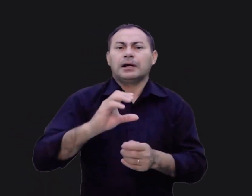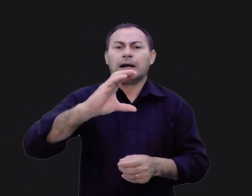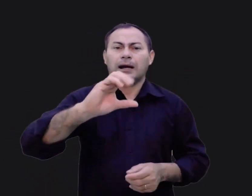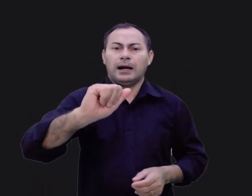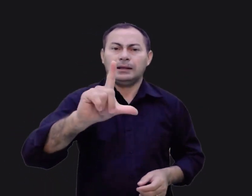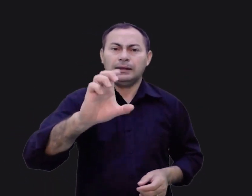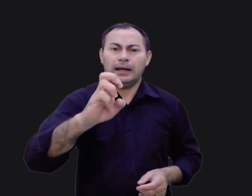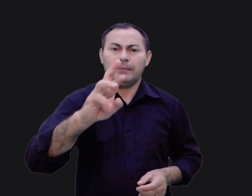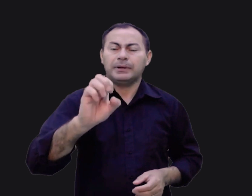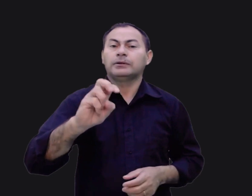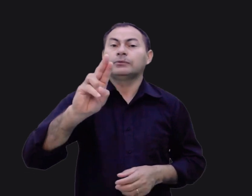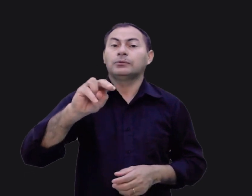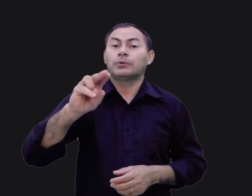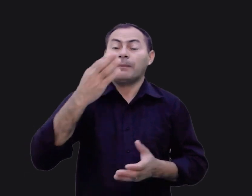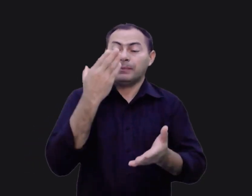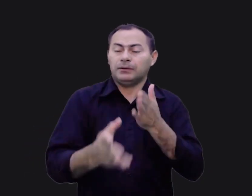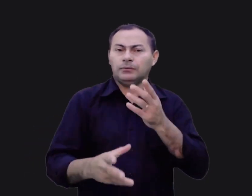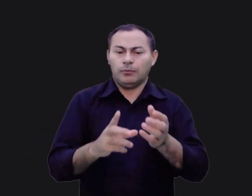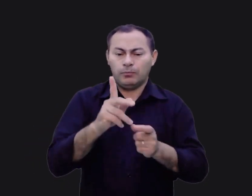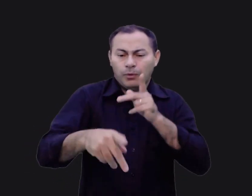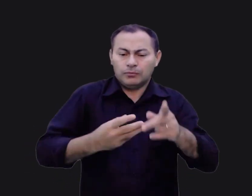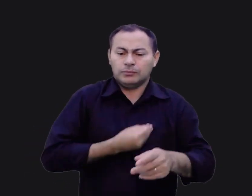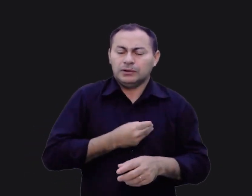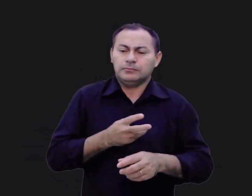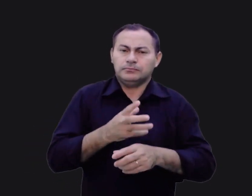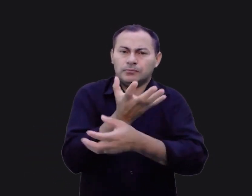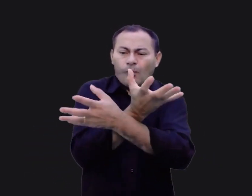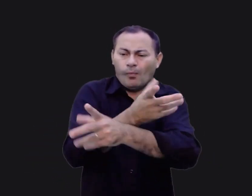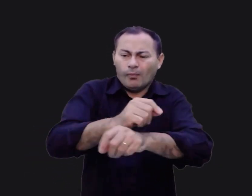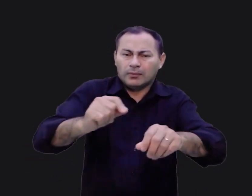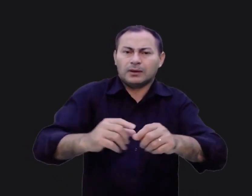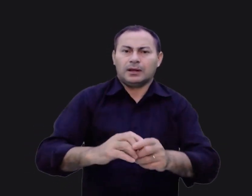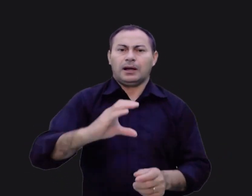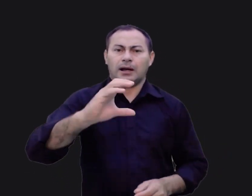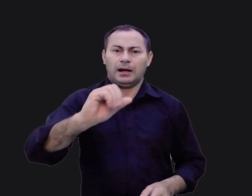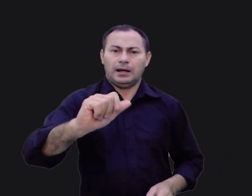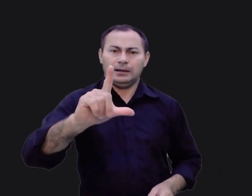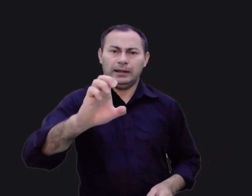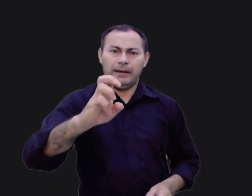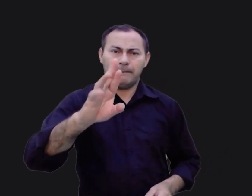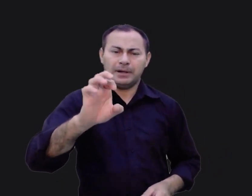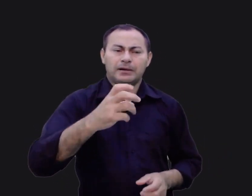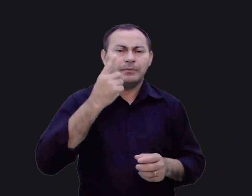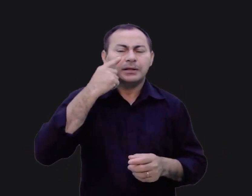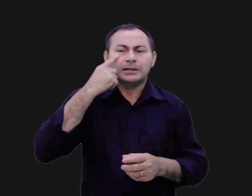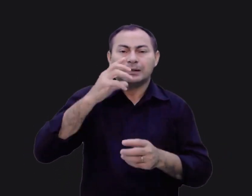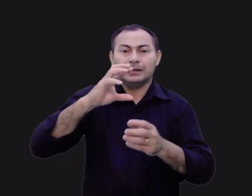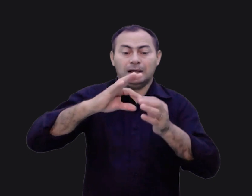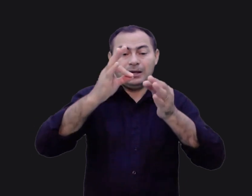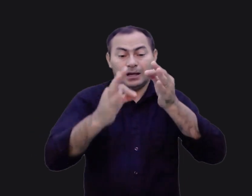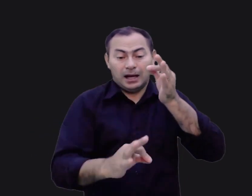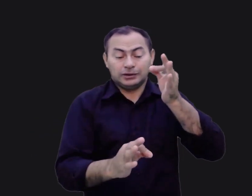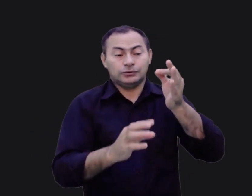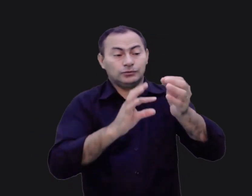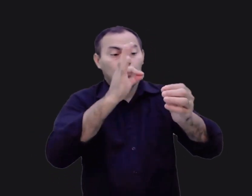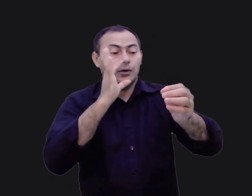perspectiva. Durante todo o tempo que o povo andou pelo deserto, Caleb pensava naqueles cachos de uva de Hebron.